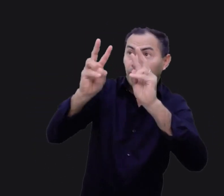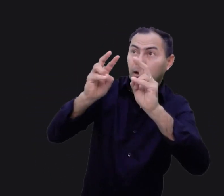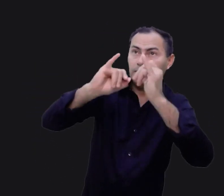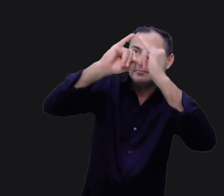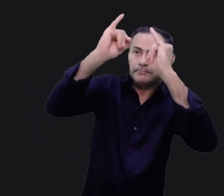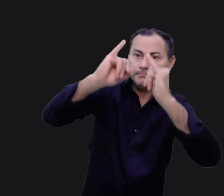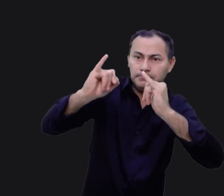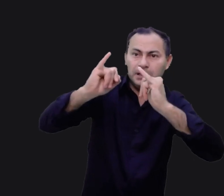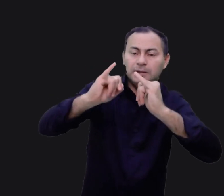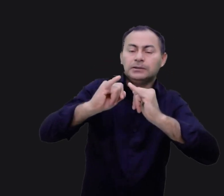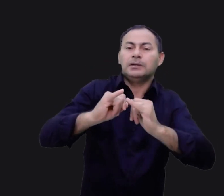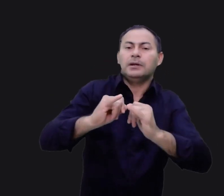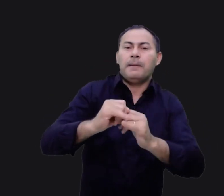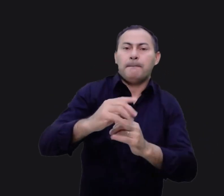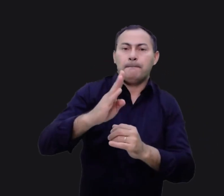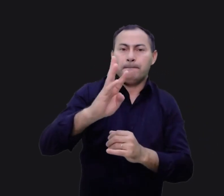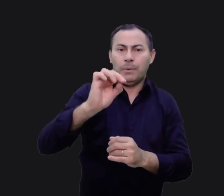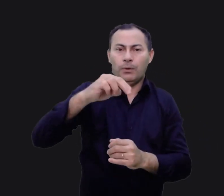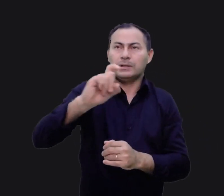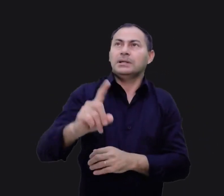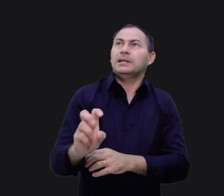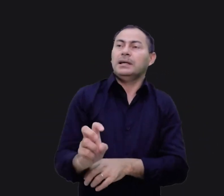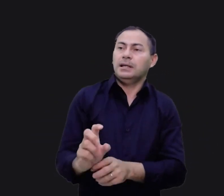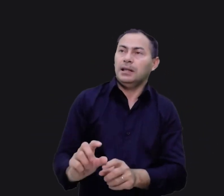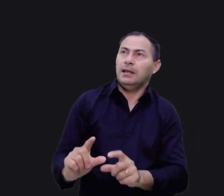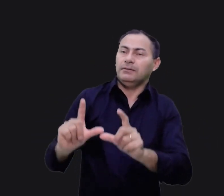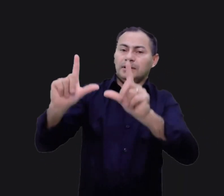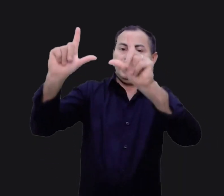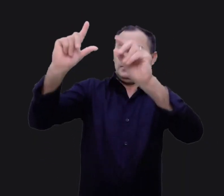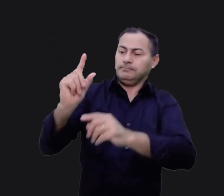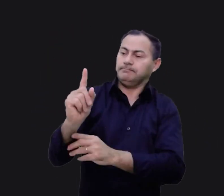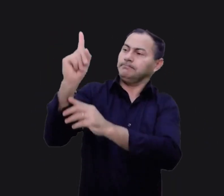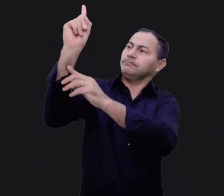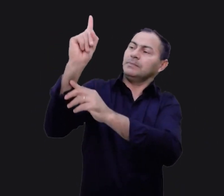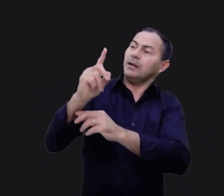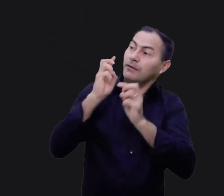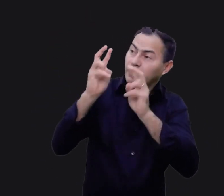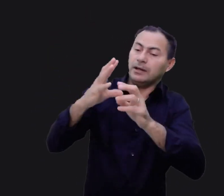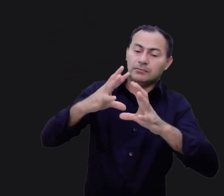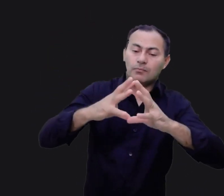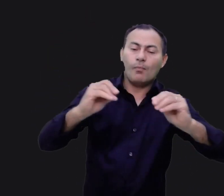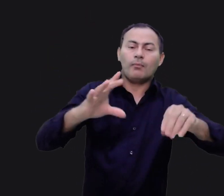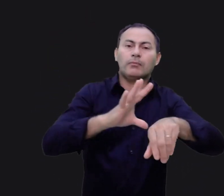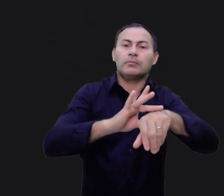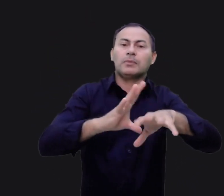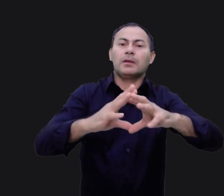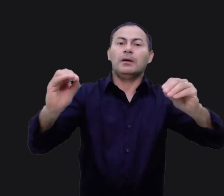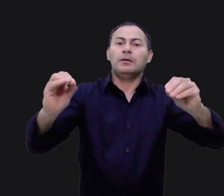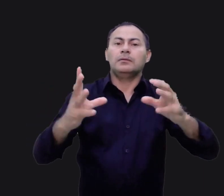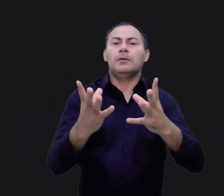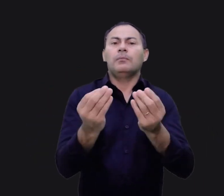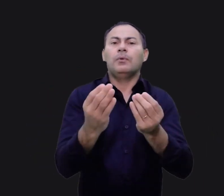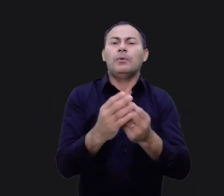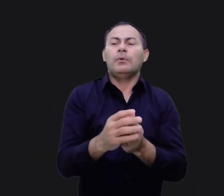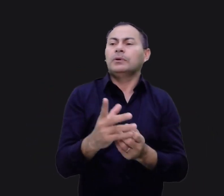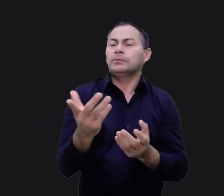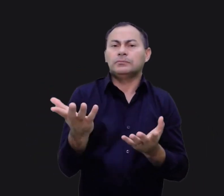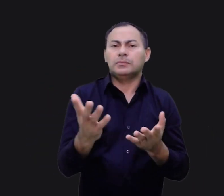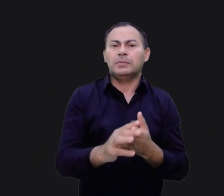olhará para a serpente de bronze que está erguida, e então será sarado da picada. Muitos dos que